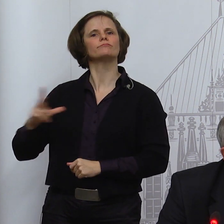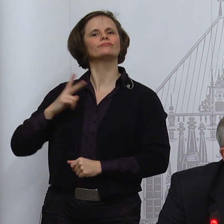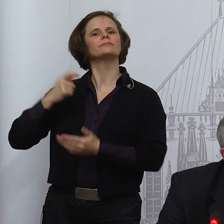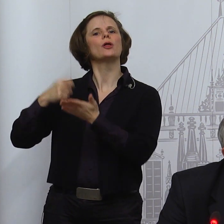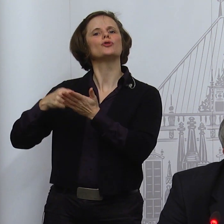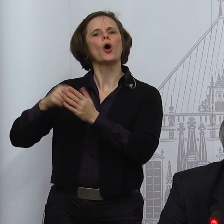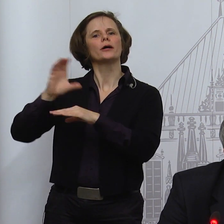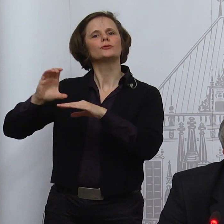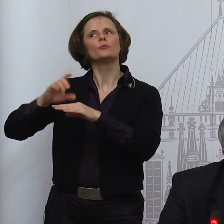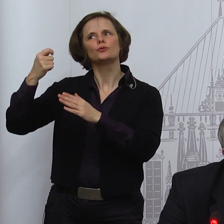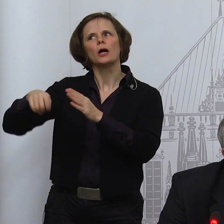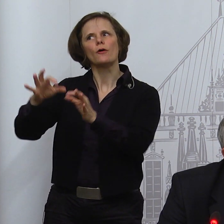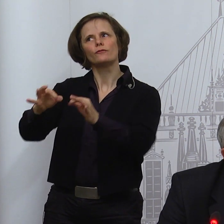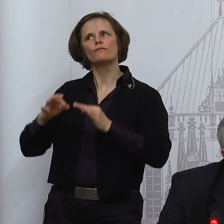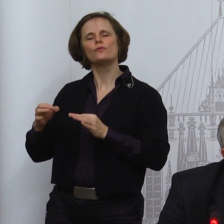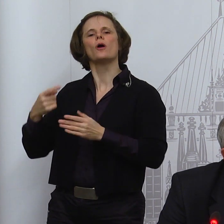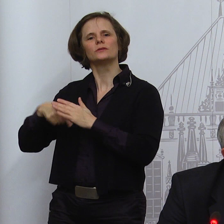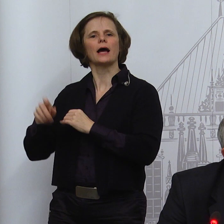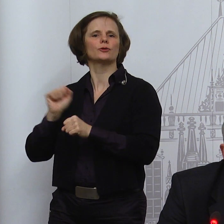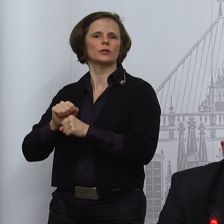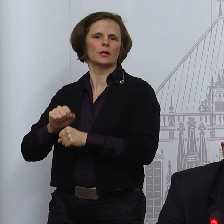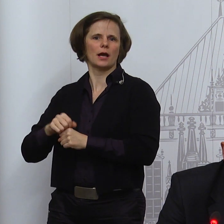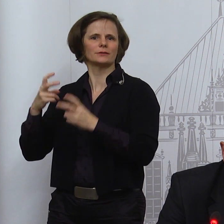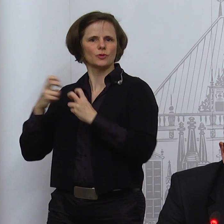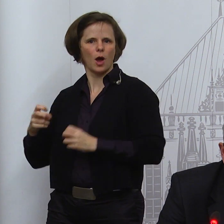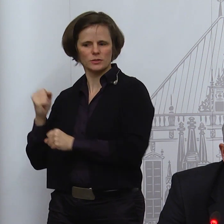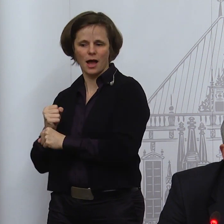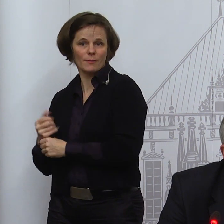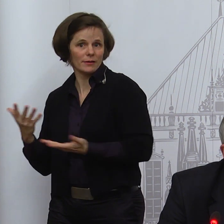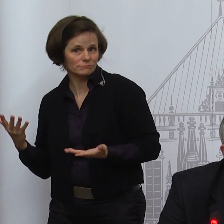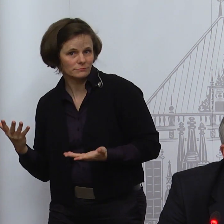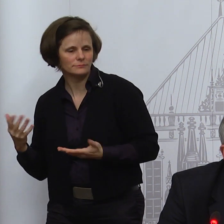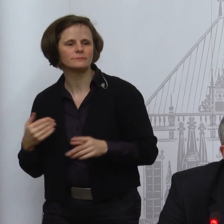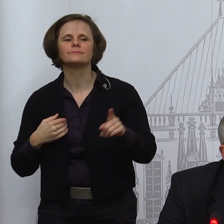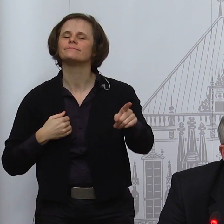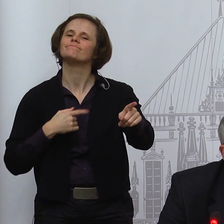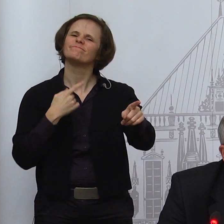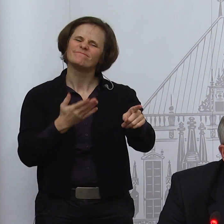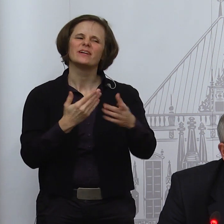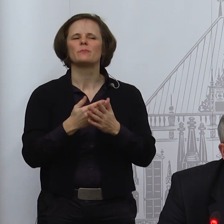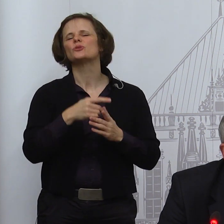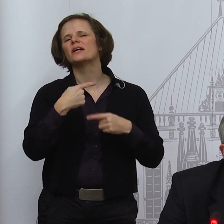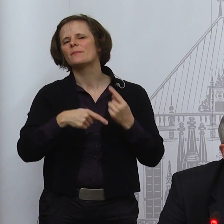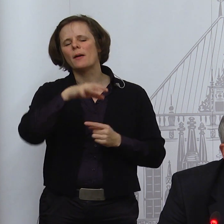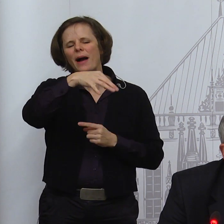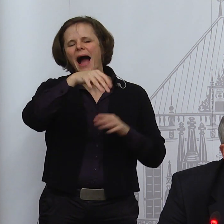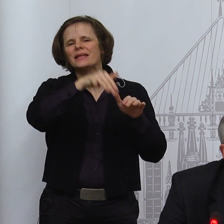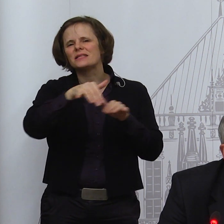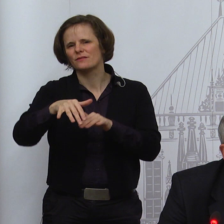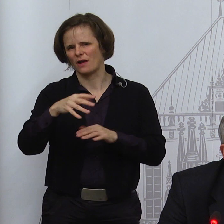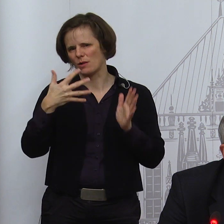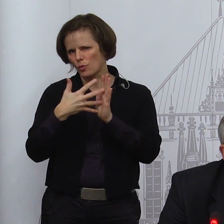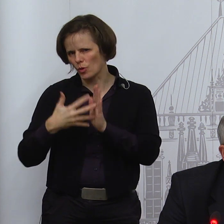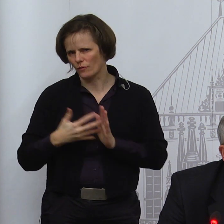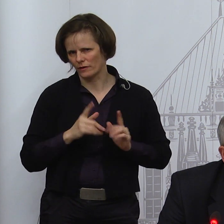auf die Gesamtheit der Umstände des Einzelfalls. Das kann ich nicht allgemein sagen und es wird ganz, ganz viele Zweifelsfragen